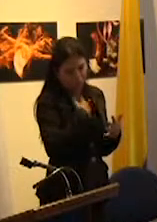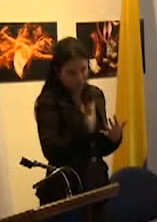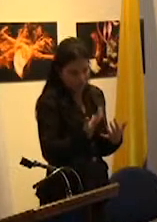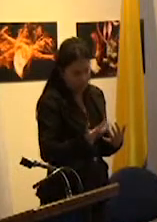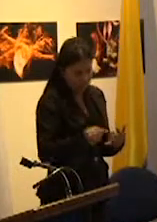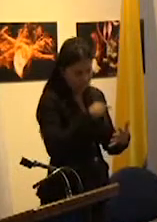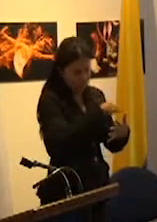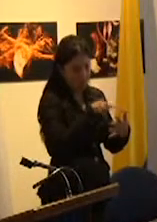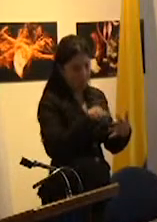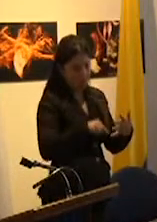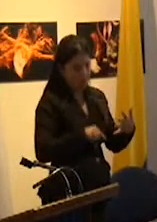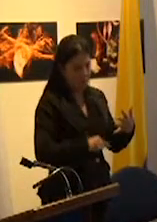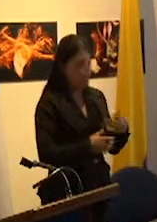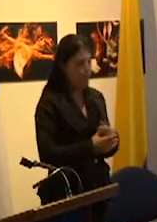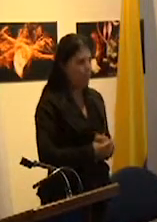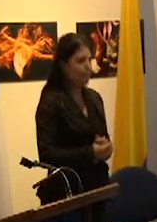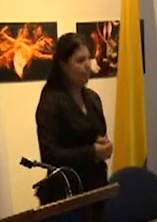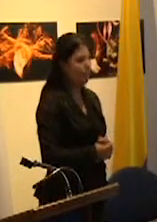puntualizar